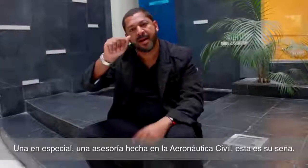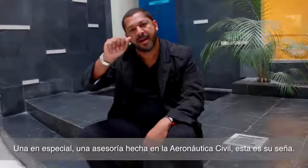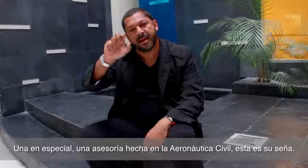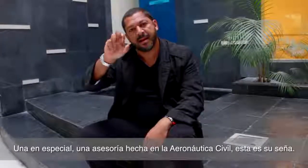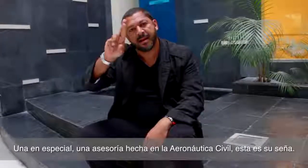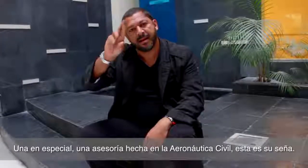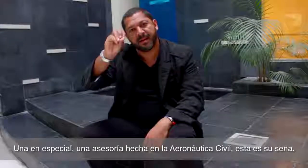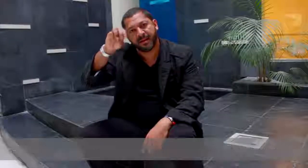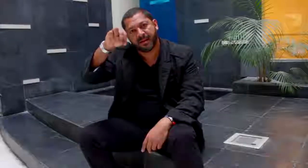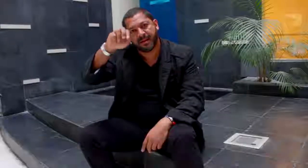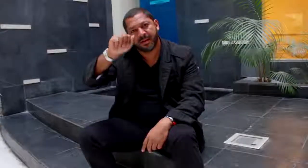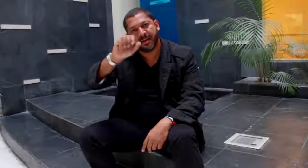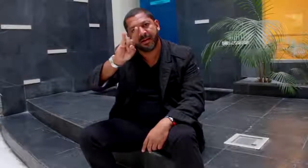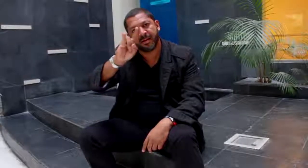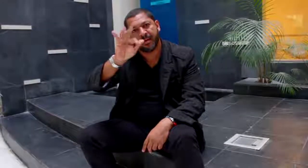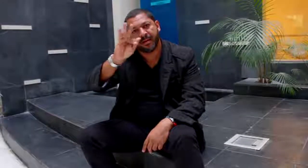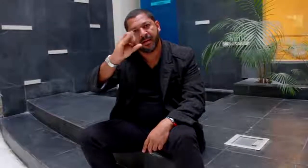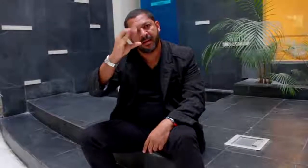Esta es su seña.